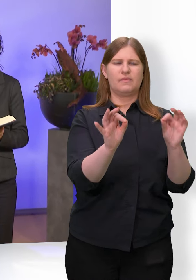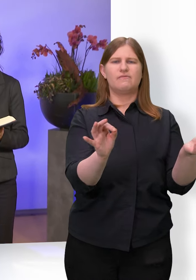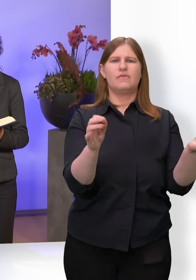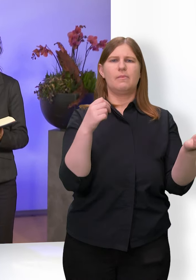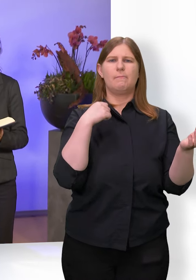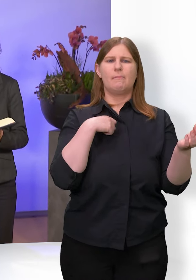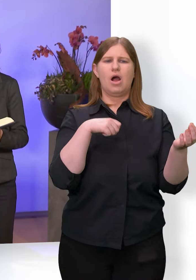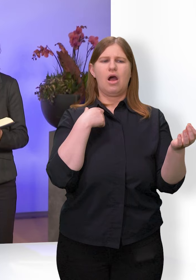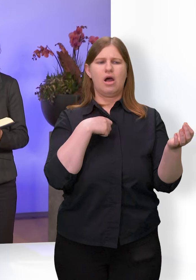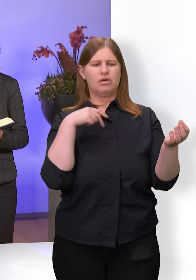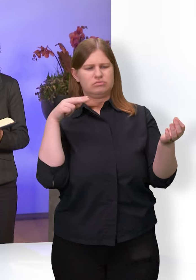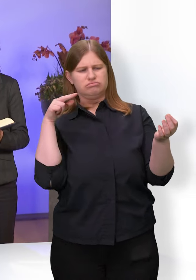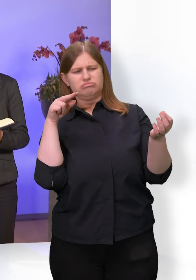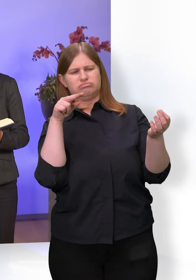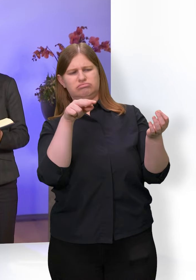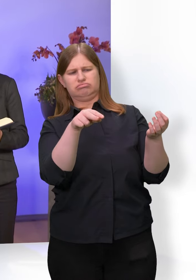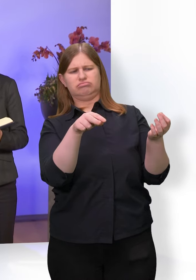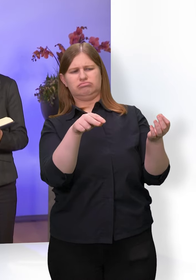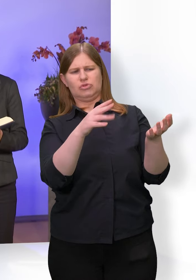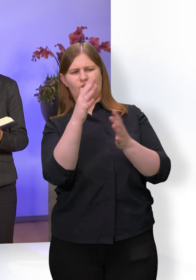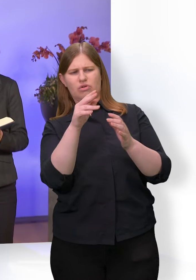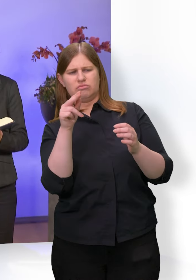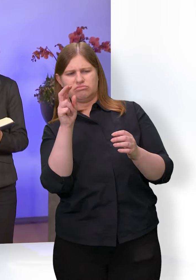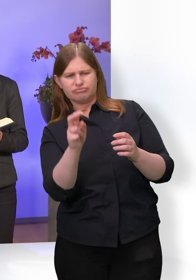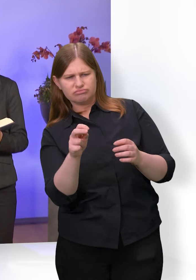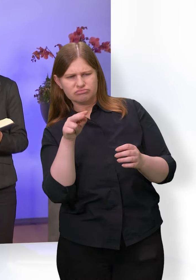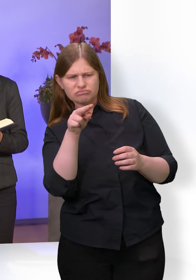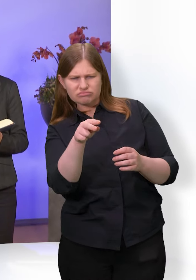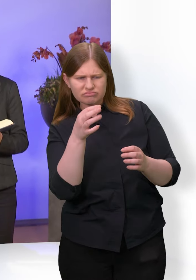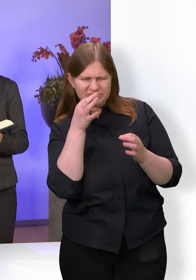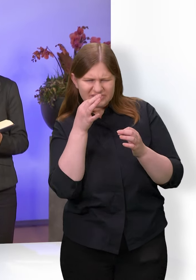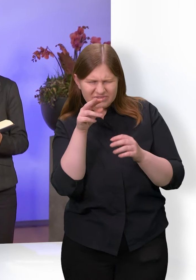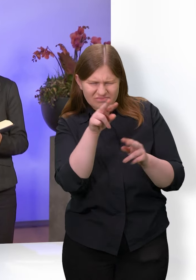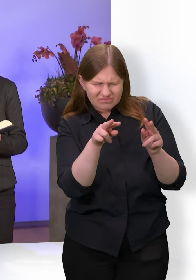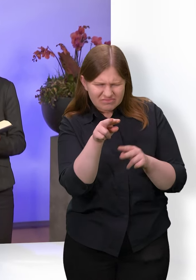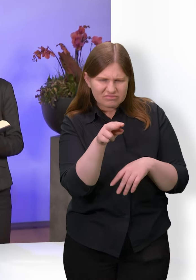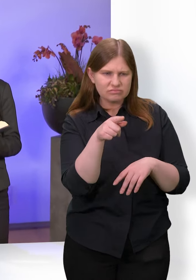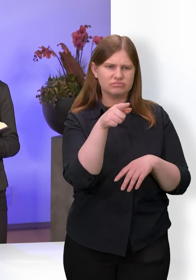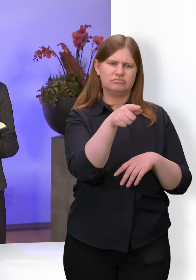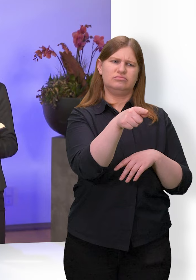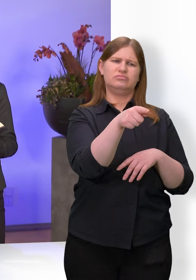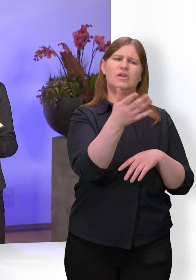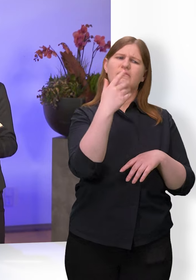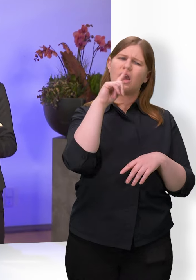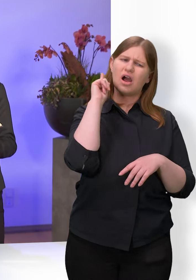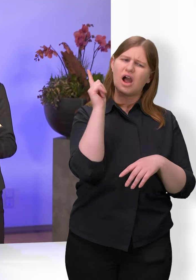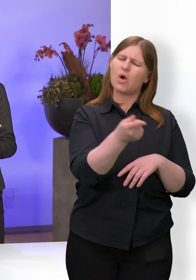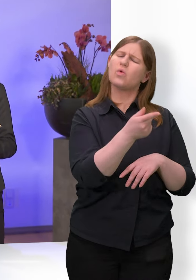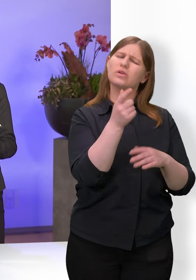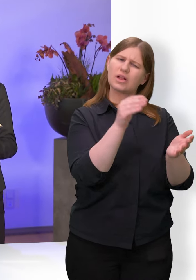sitzen und sah ihn genau an und sprach, dieser war auch mit ihm. Er aber leugnete